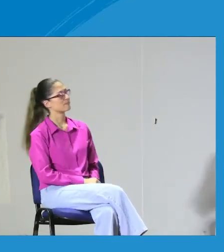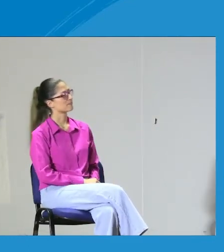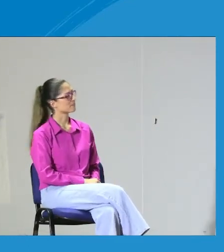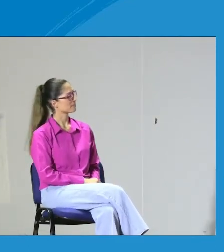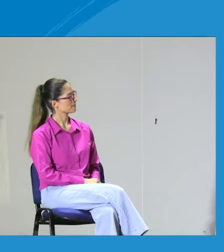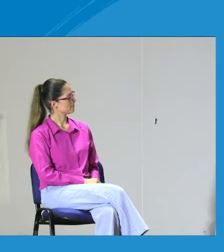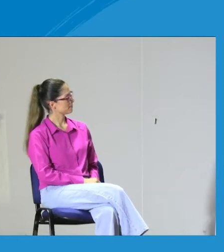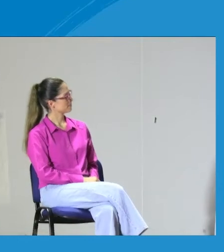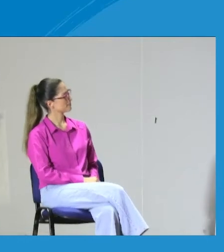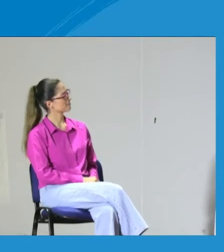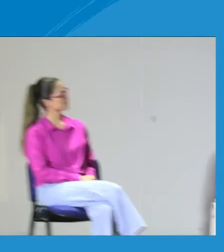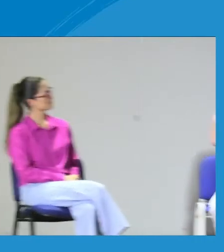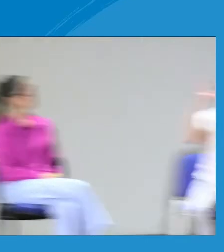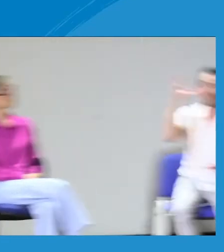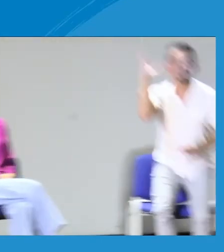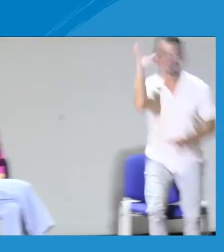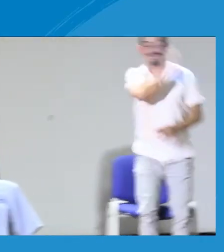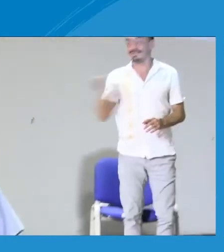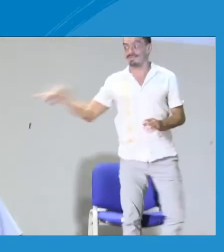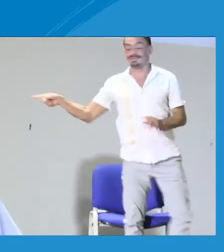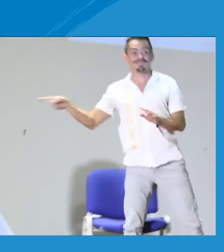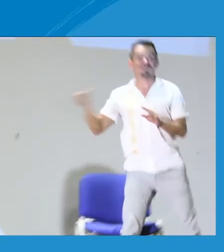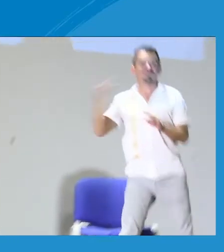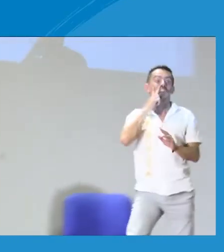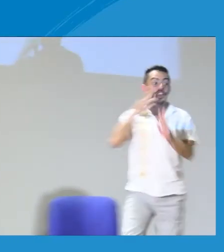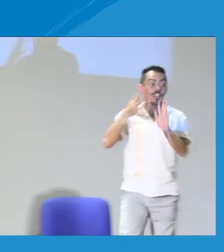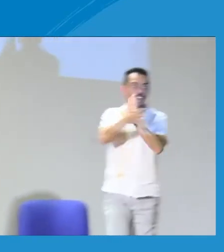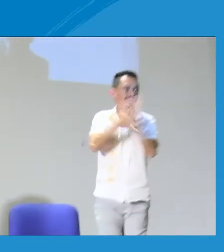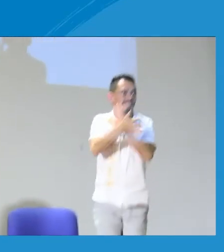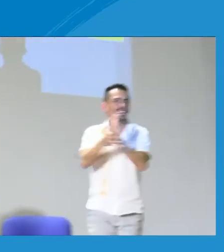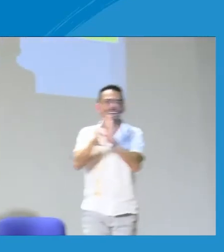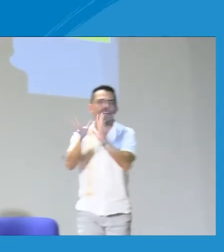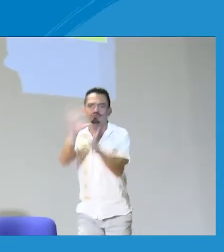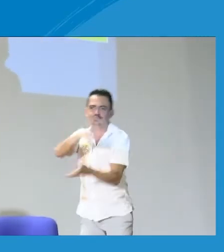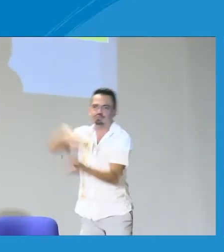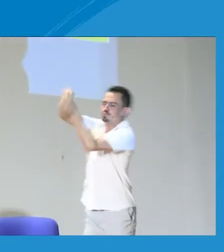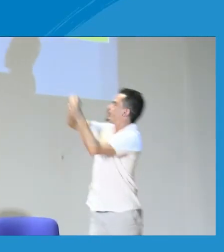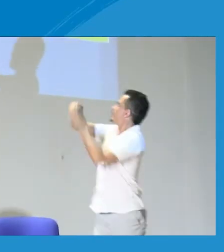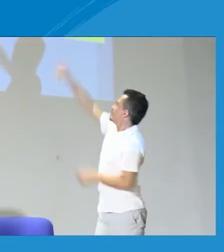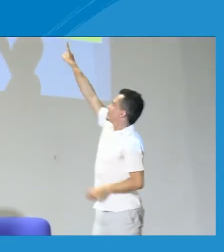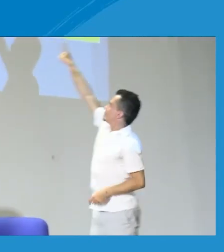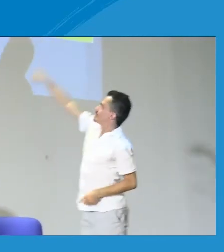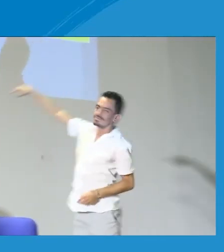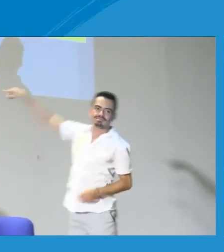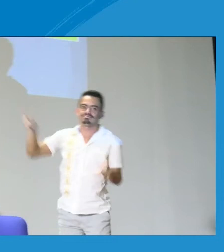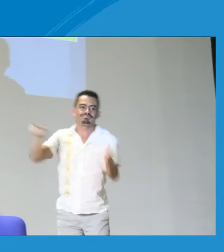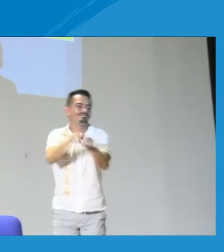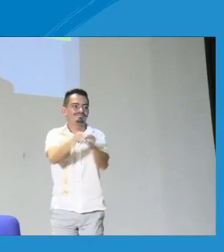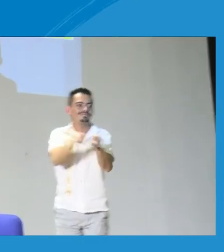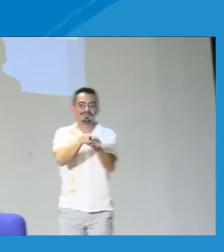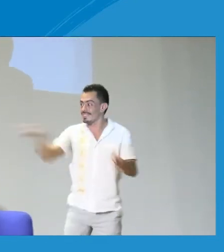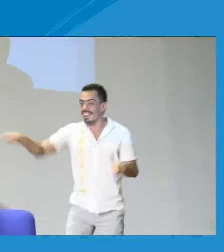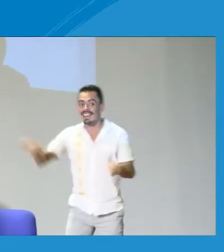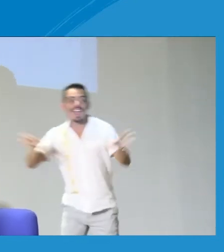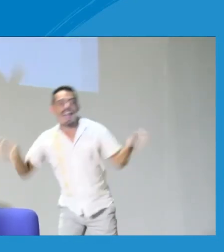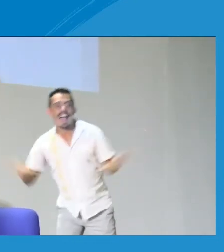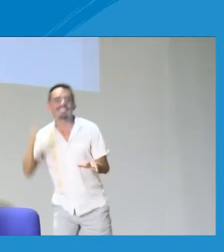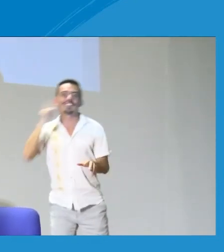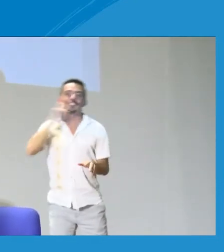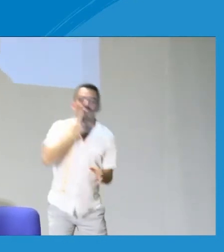lingüístico sea esa figura. Como se pueden dar cuenta, sí, lo que acaban de escuchar, todo está incluido en esta